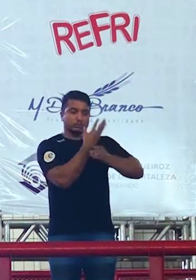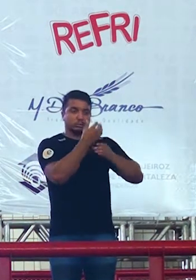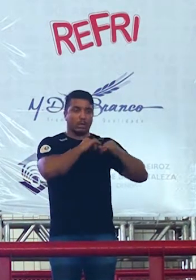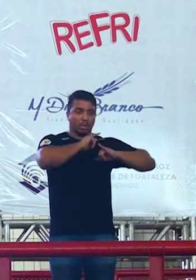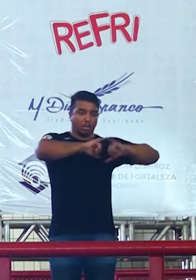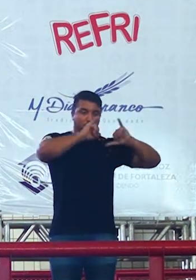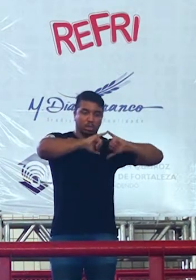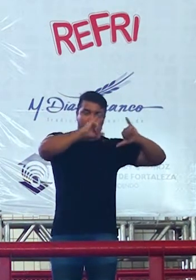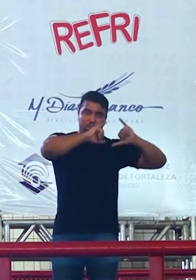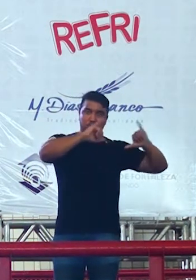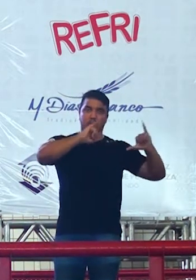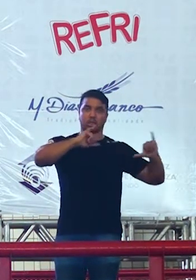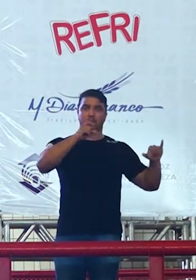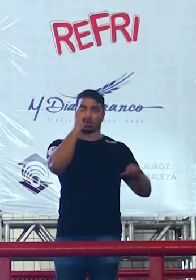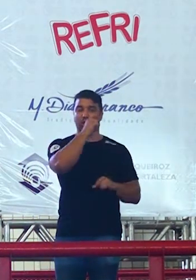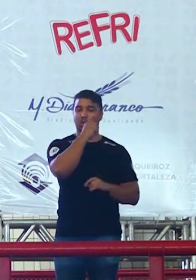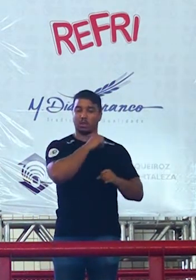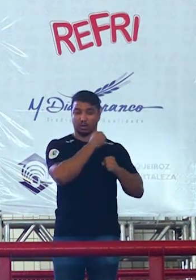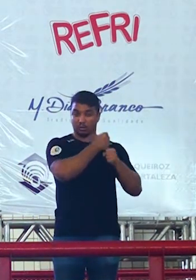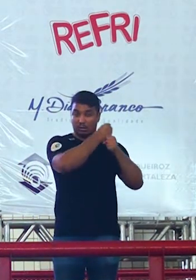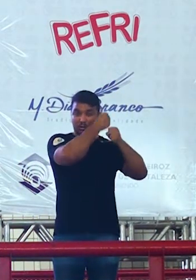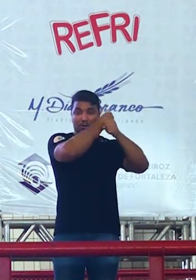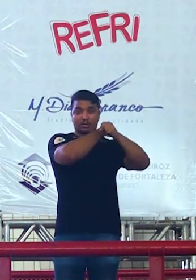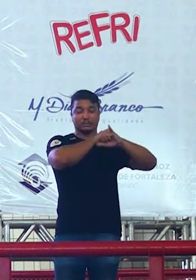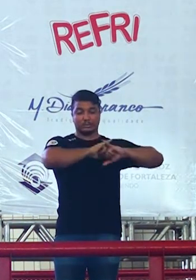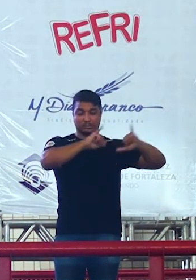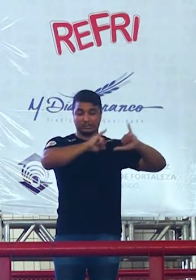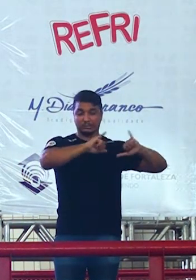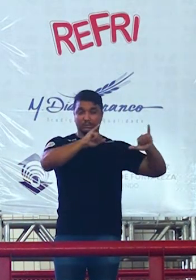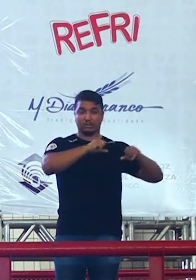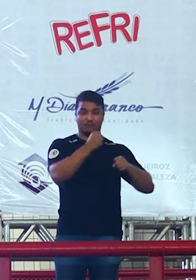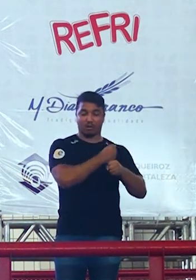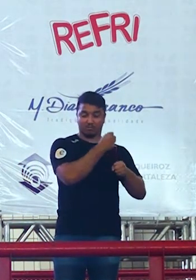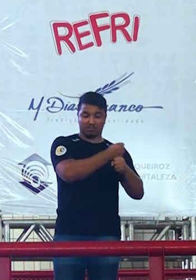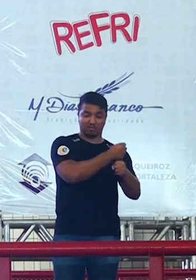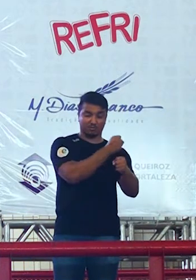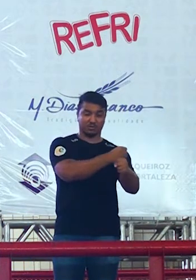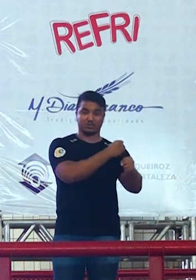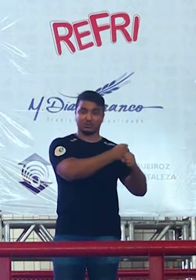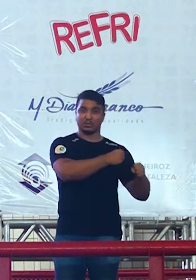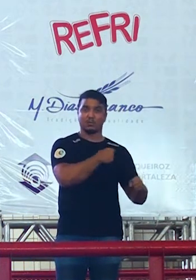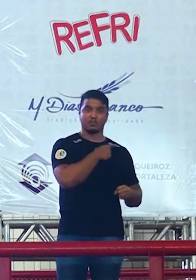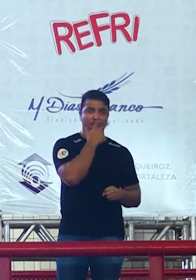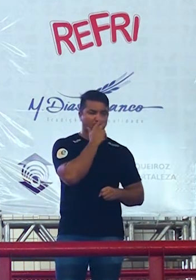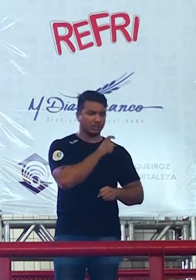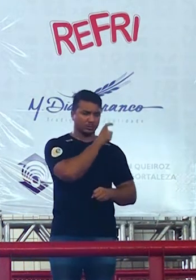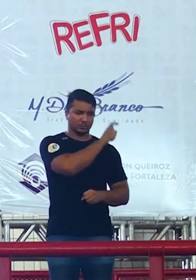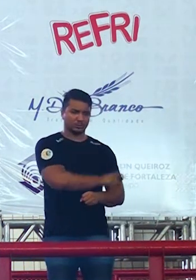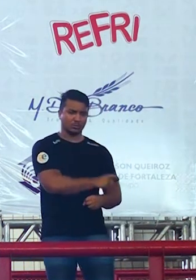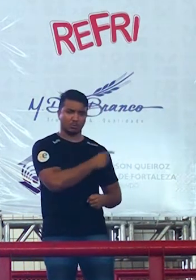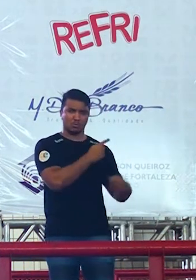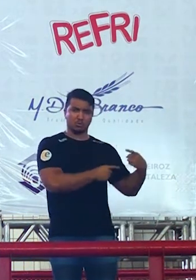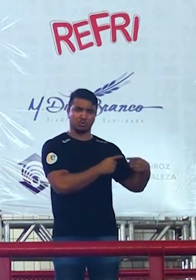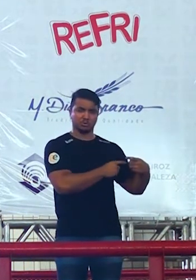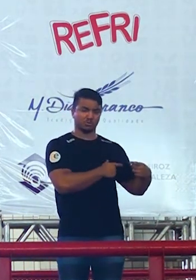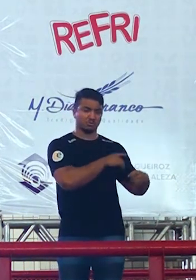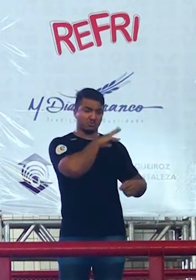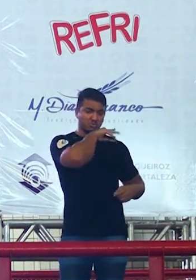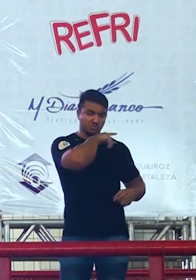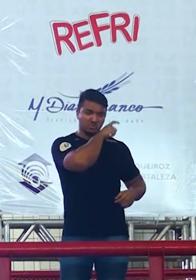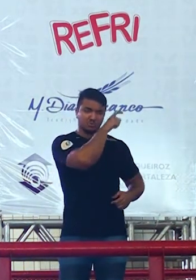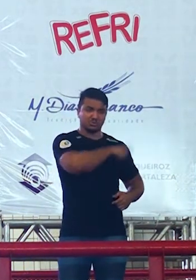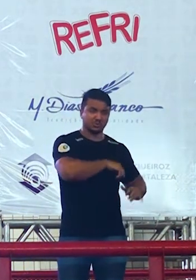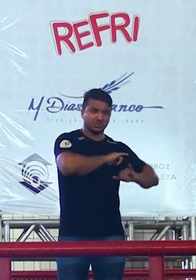é uma informação mentirosa geralmente para denegrir a imagem de um político e exaltar outro não foi?